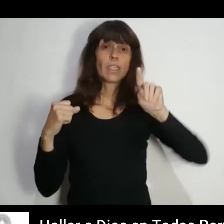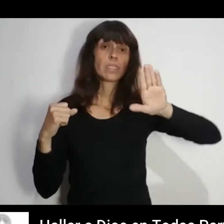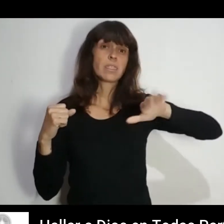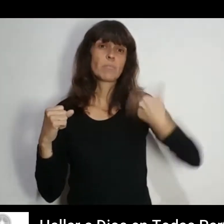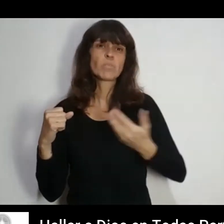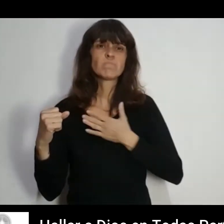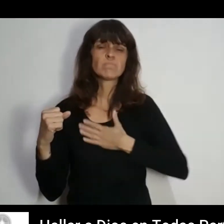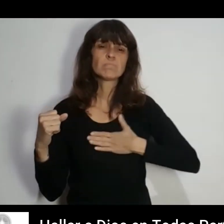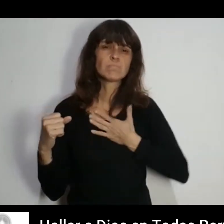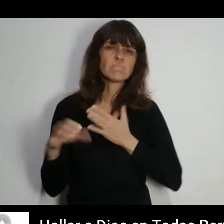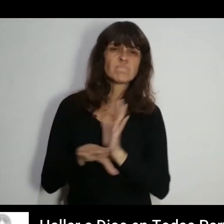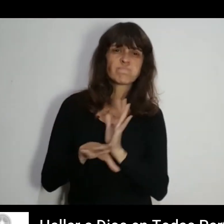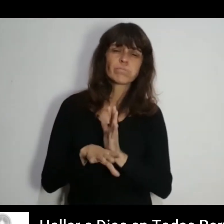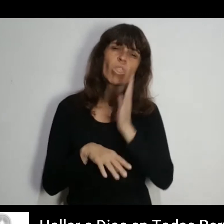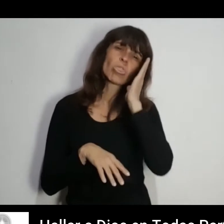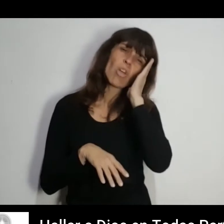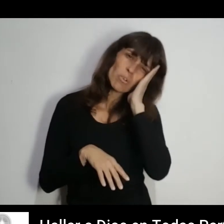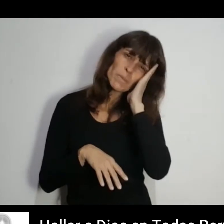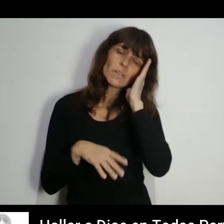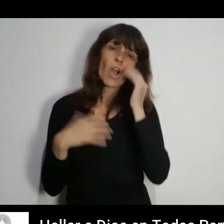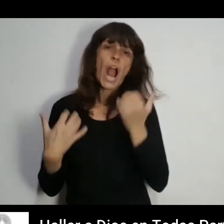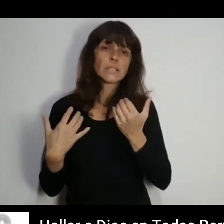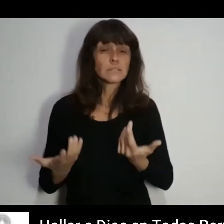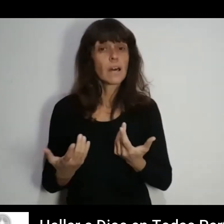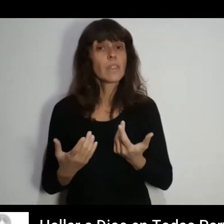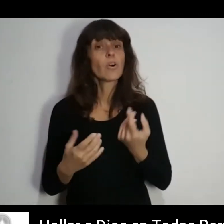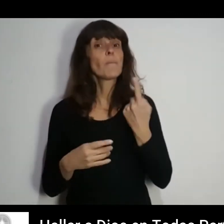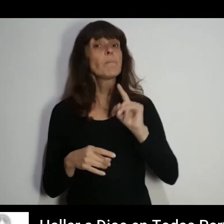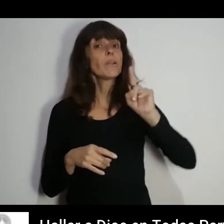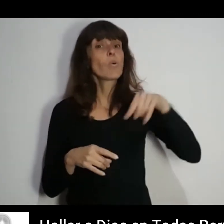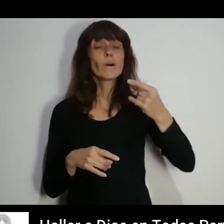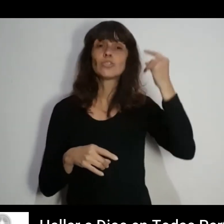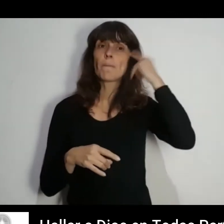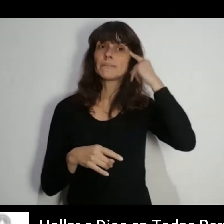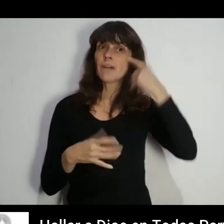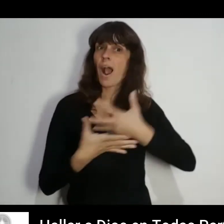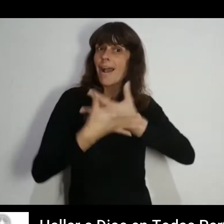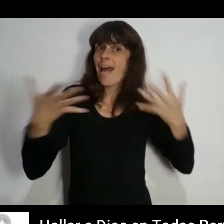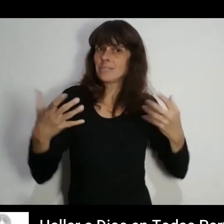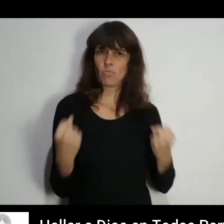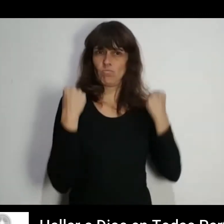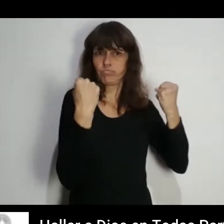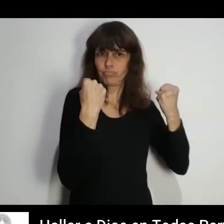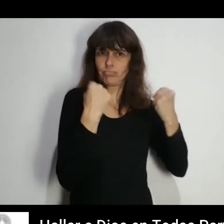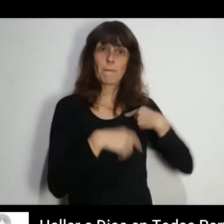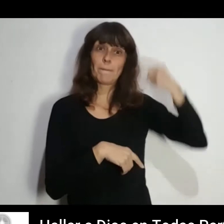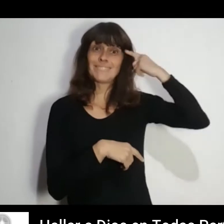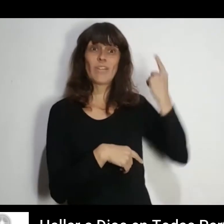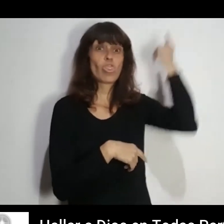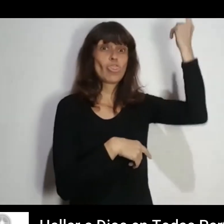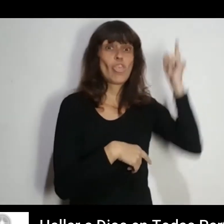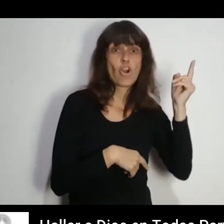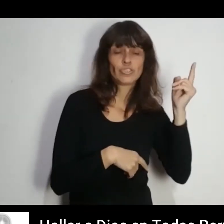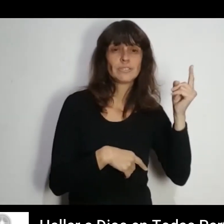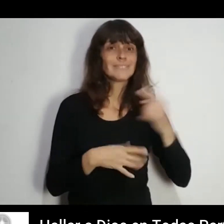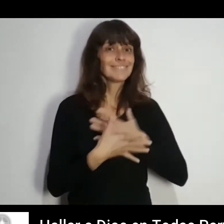Pero luego me sentía dormido y cansado Sin embargo, cuando pensaba en las grandes hazañas que realizaría